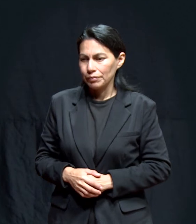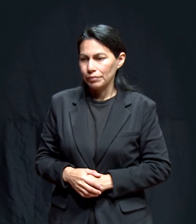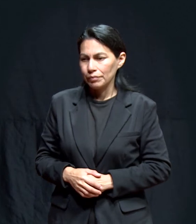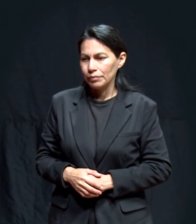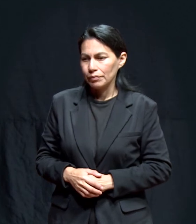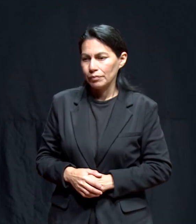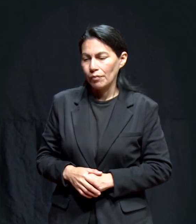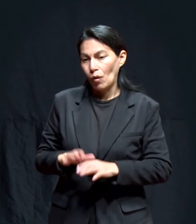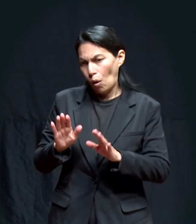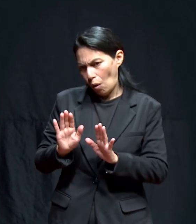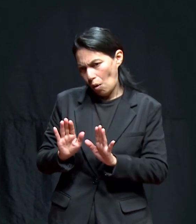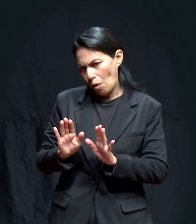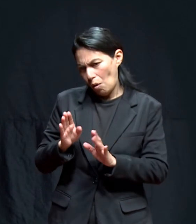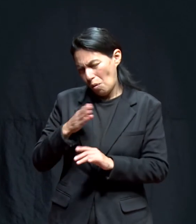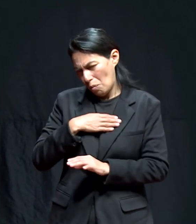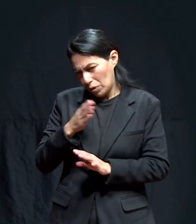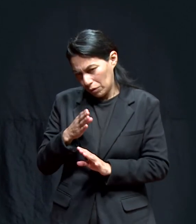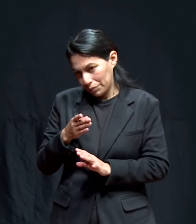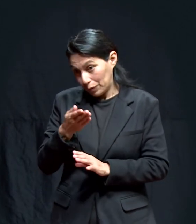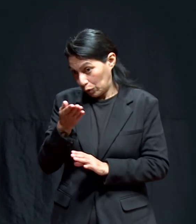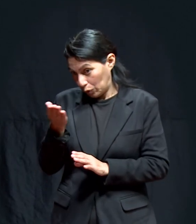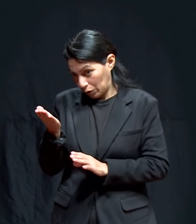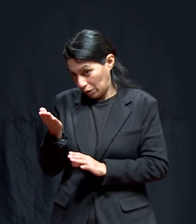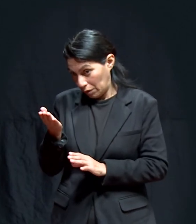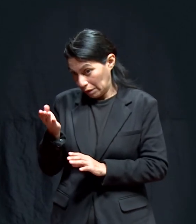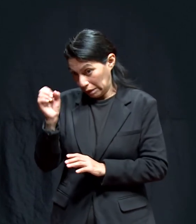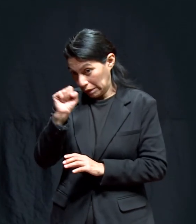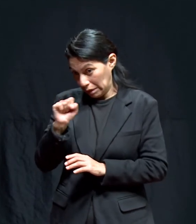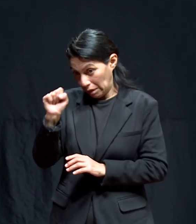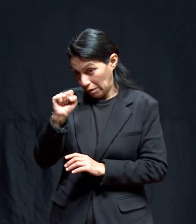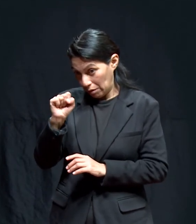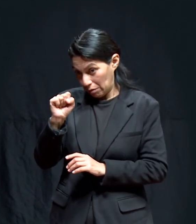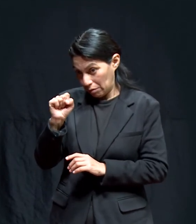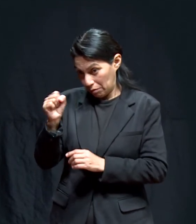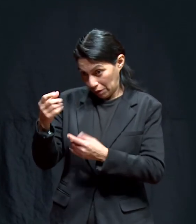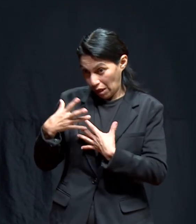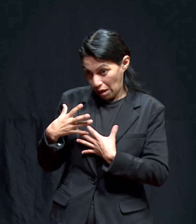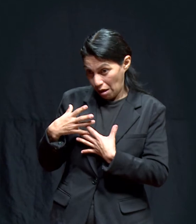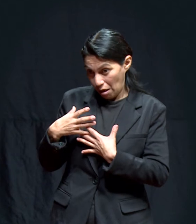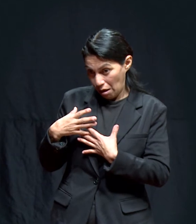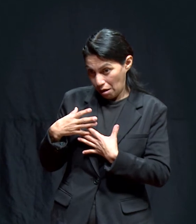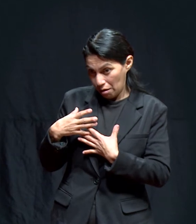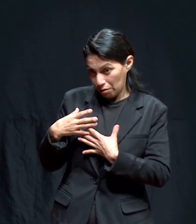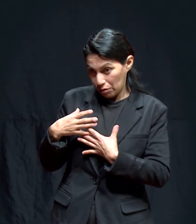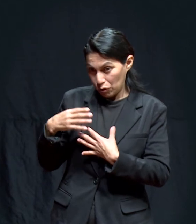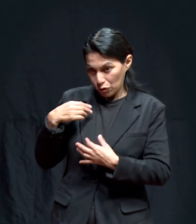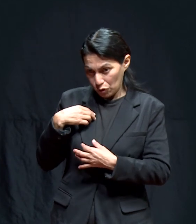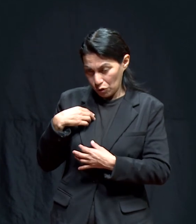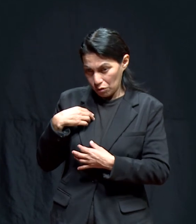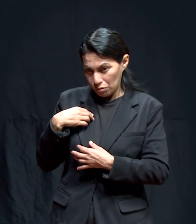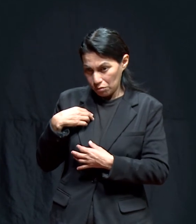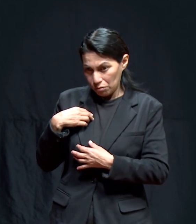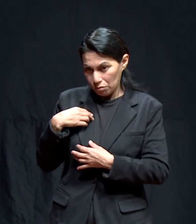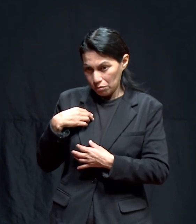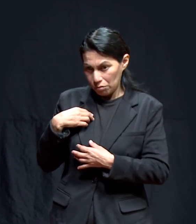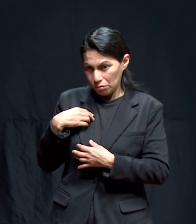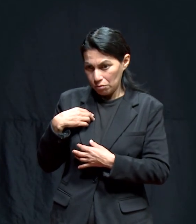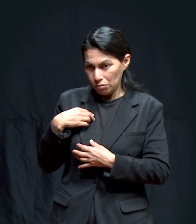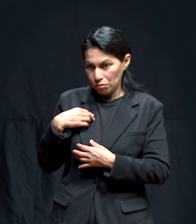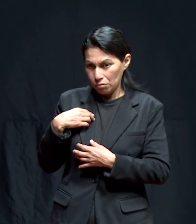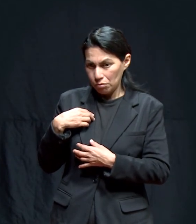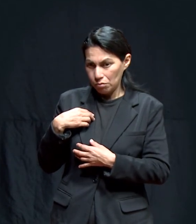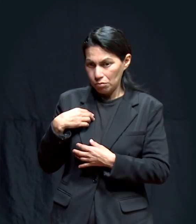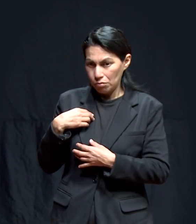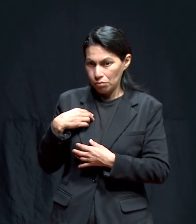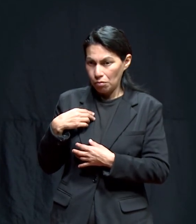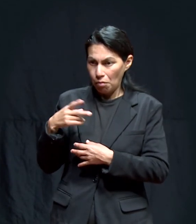O sabe que, mire, si usted me da el sábado, no me lo pague. Yo